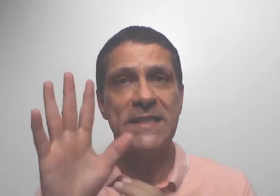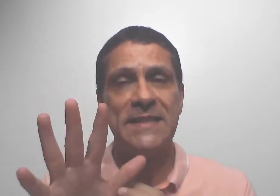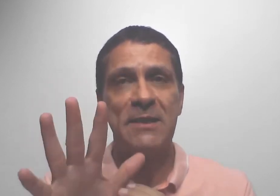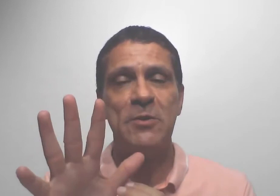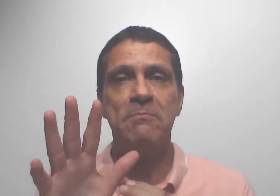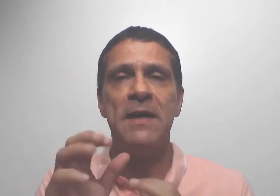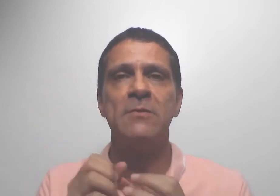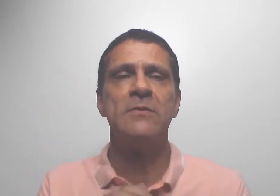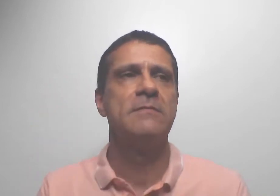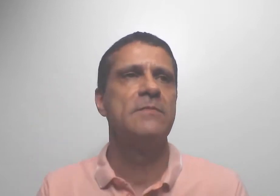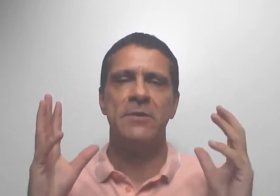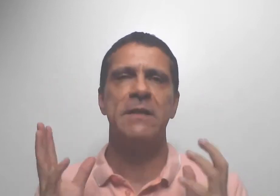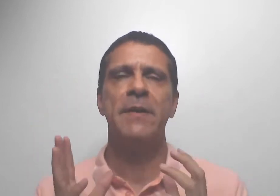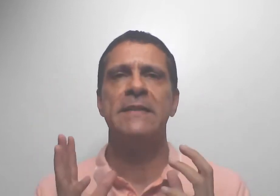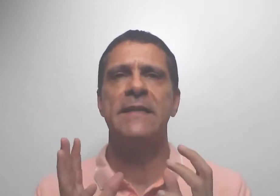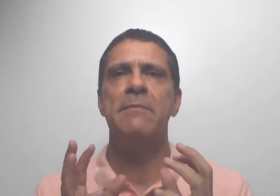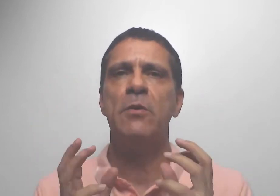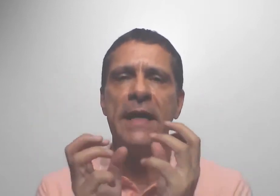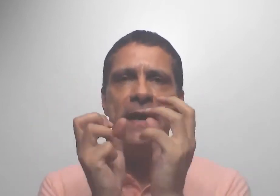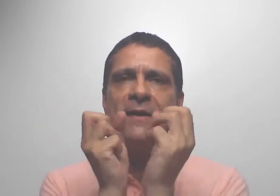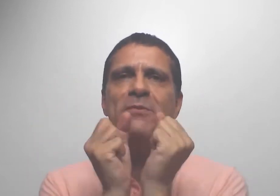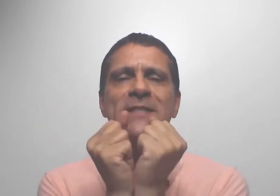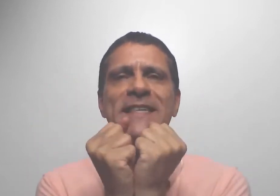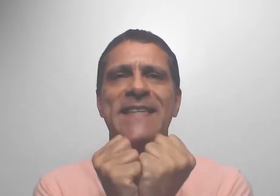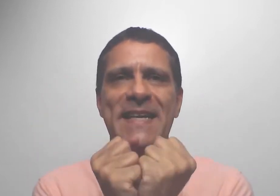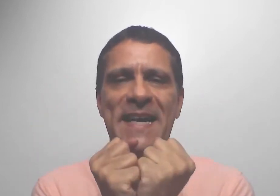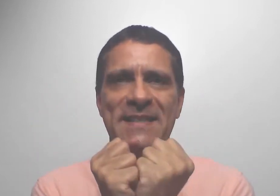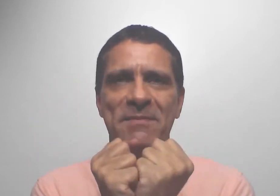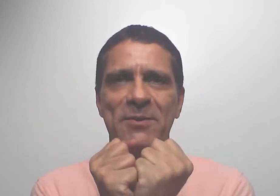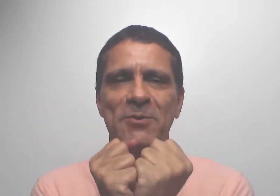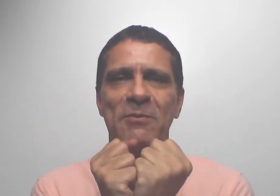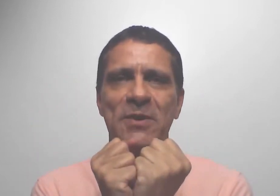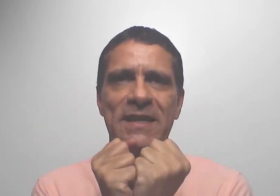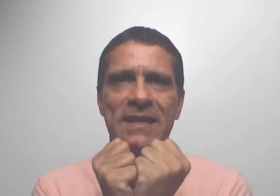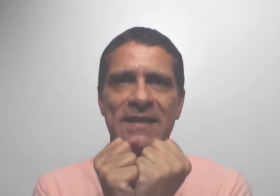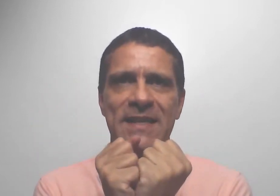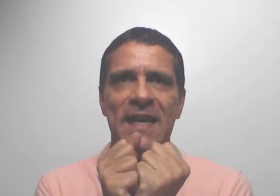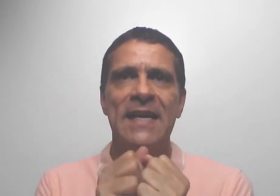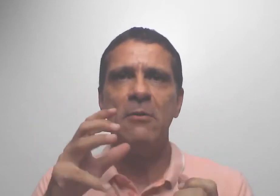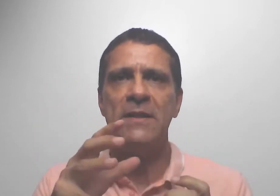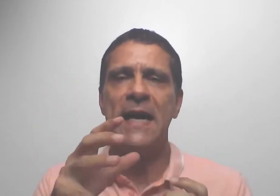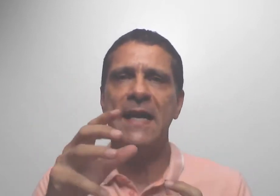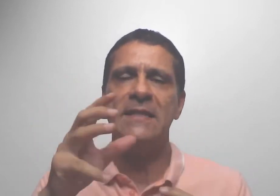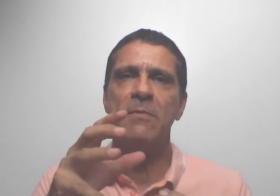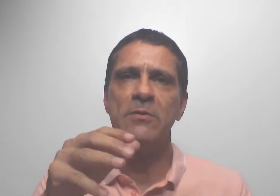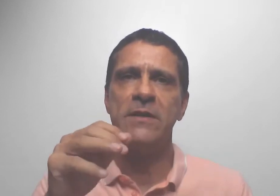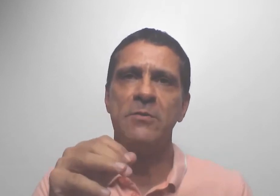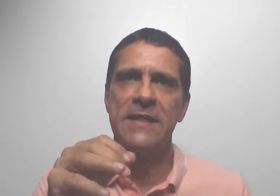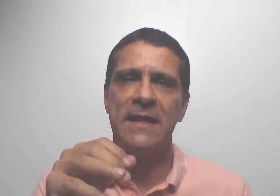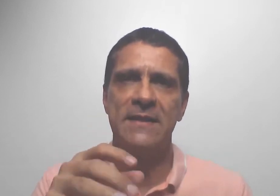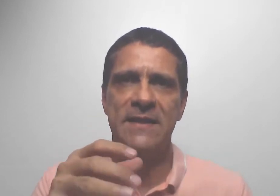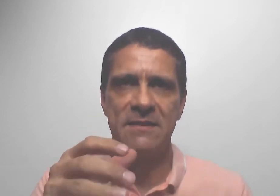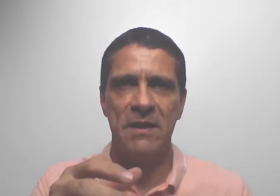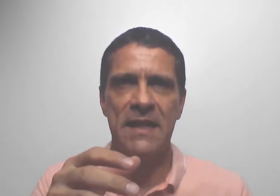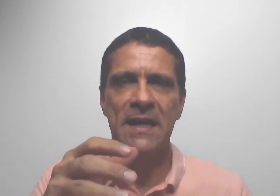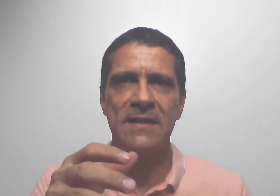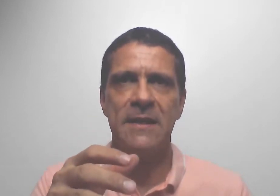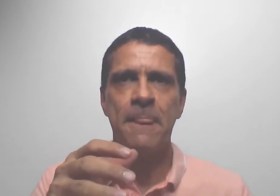imposição de mãos, você percebe o que é que você tem nas mãos como riqueza. Sem contar que as mãos são usadas nas mandalas